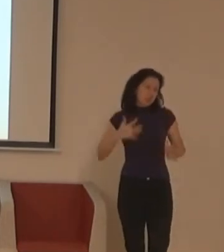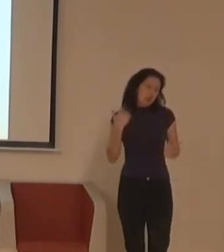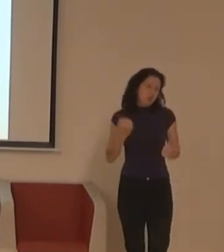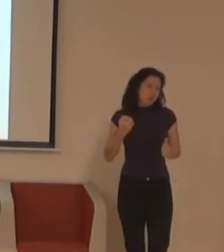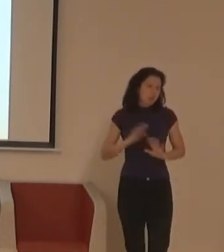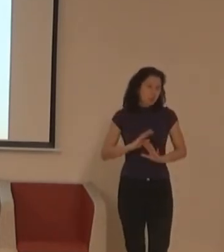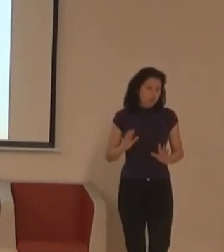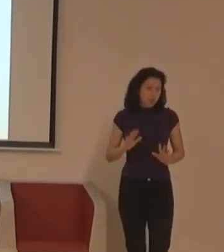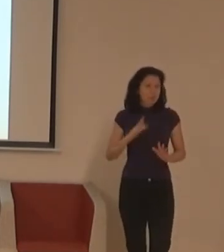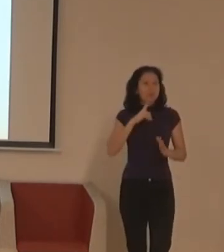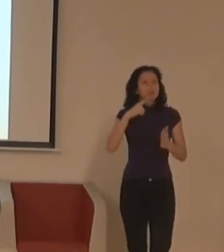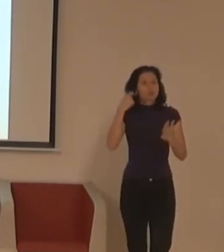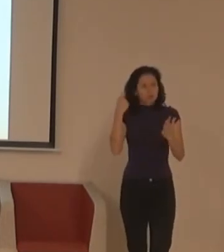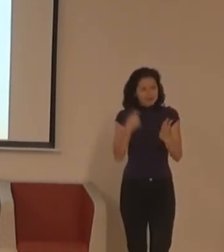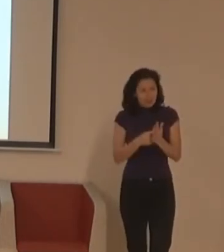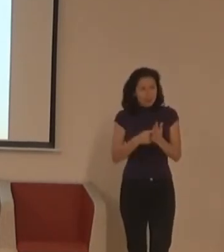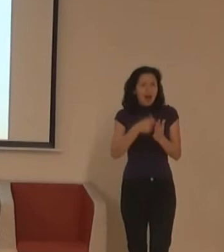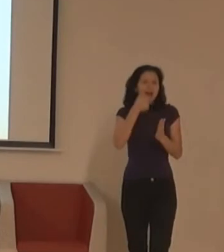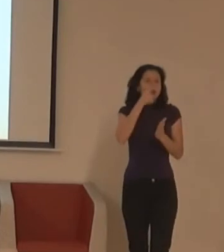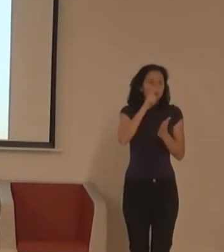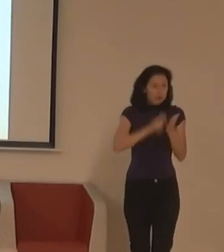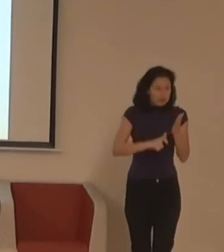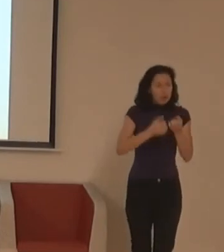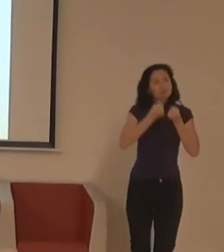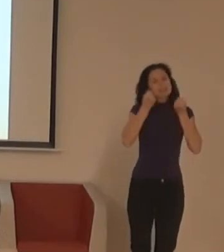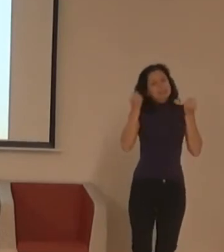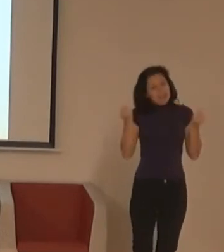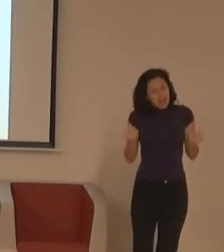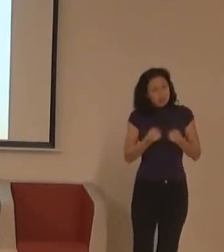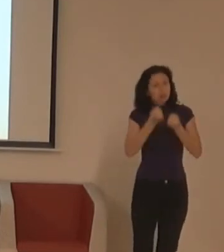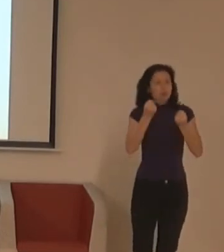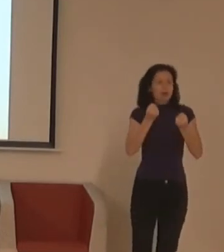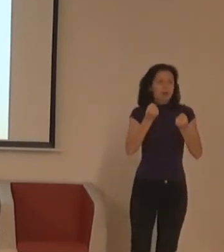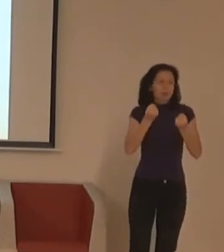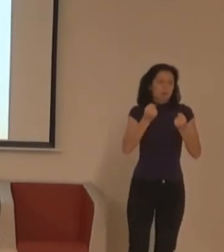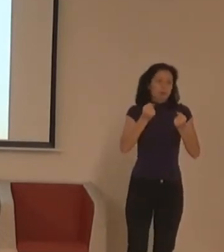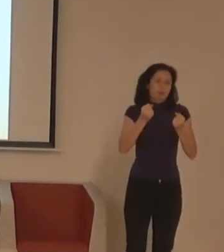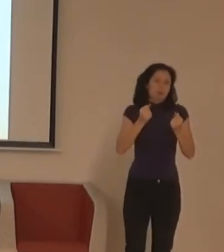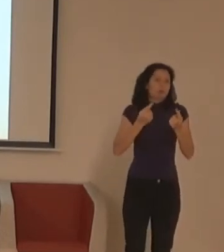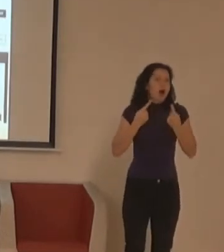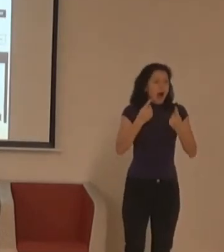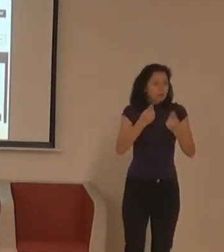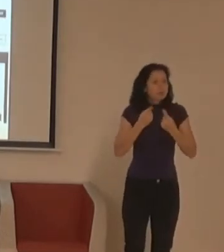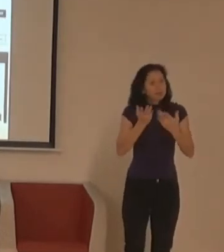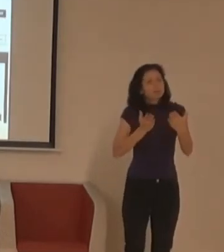zpřehledňujeme prostor nějaký akce na tu straně, nedáváme tam všechny informace, musíme to zležit.